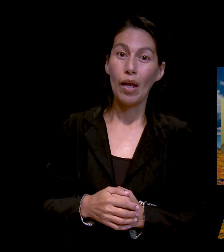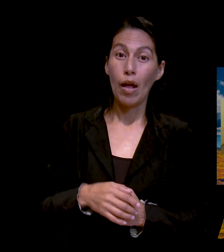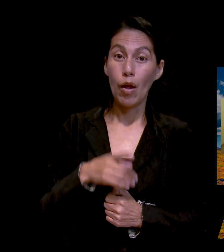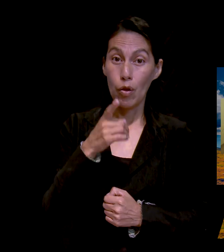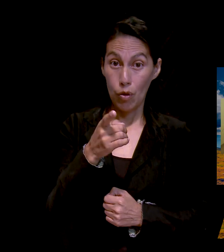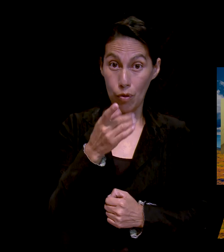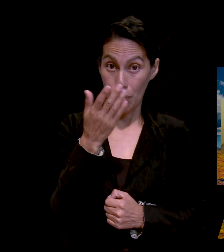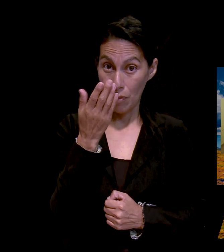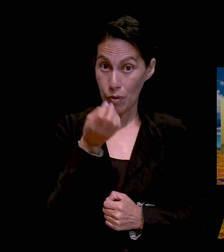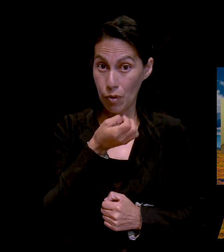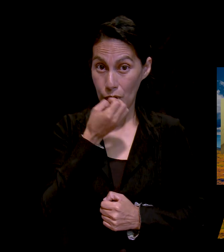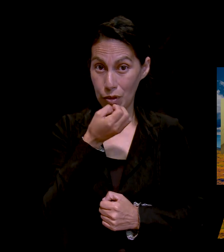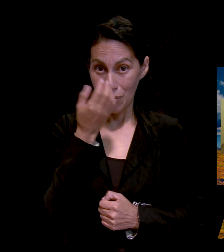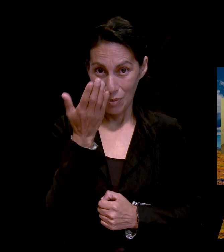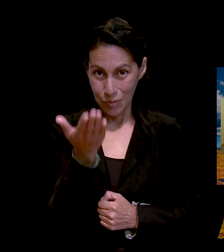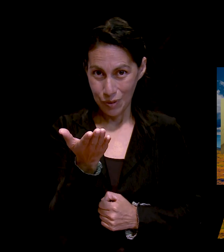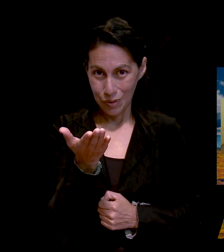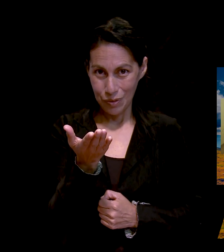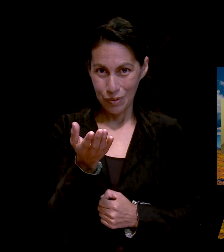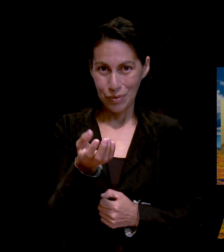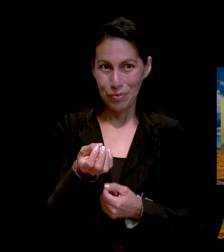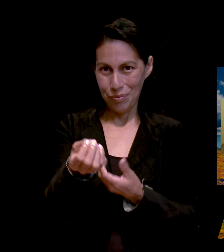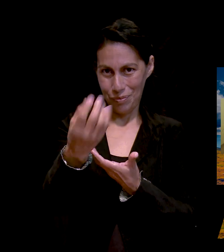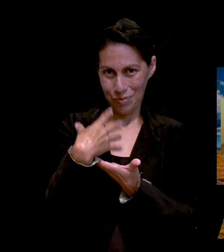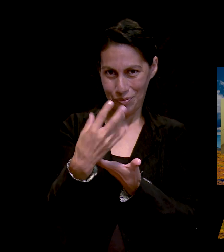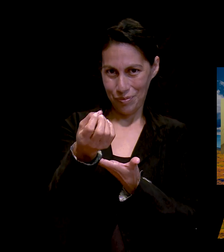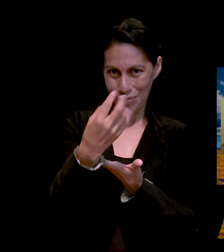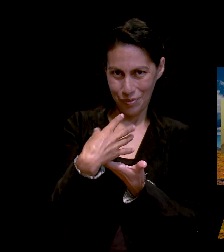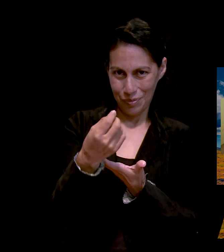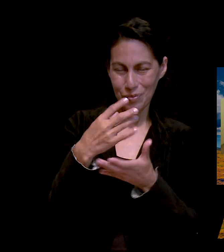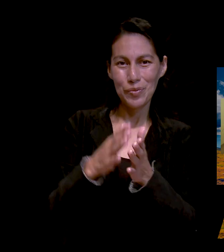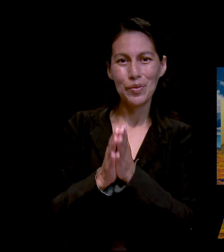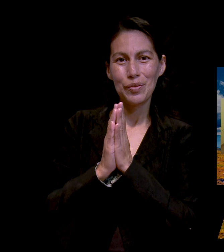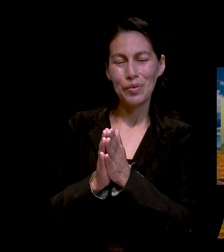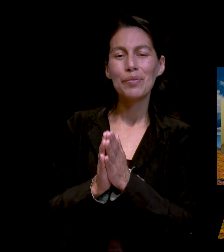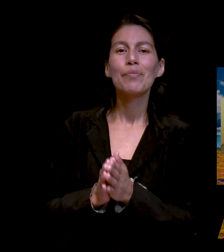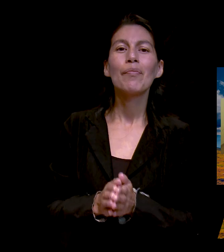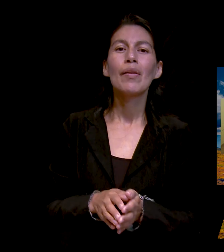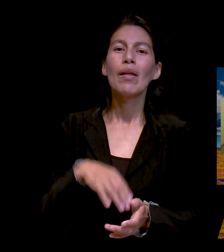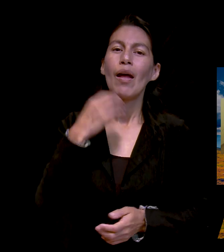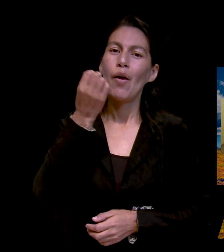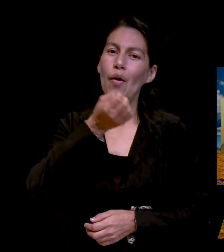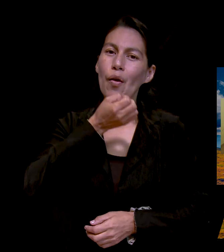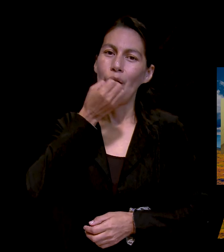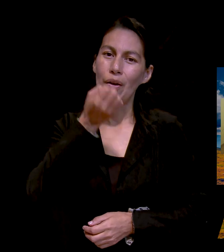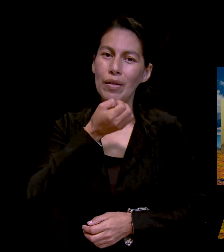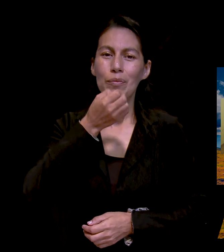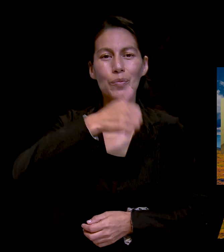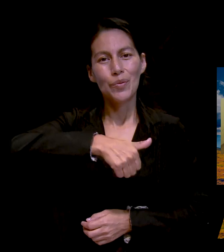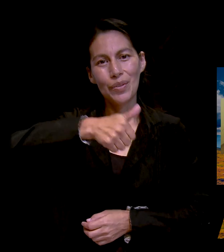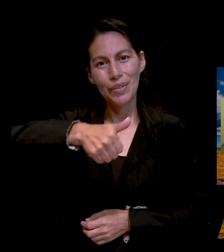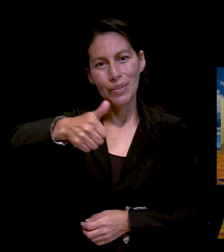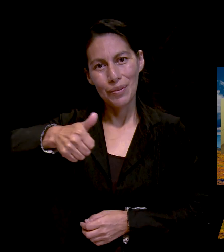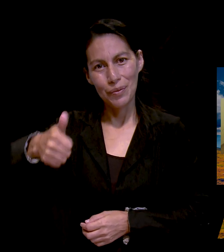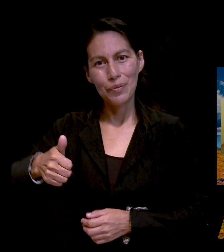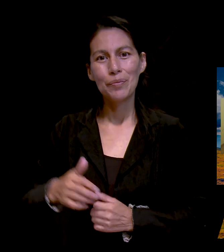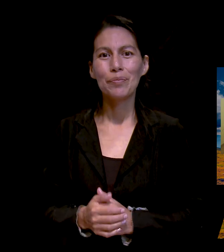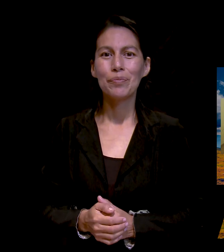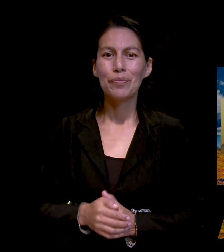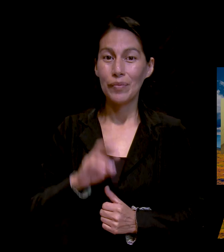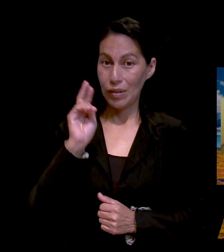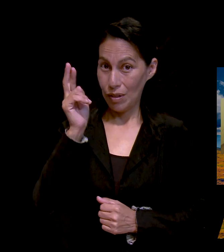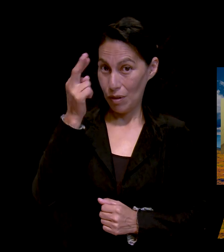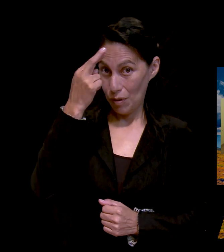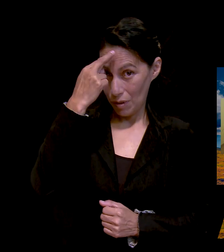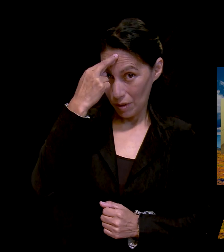para que oremos en el programa y fuera del aire también por cada uno de ellos. Recuerden que oramos